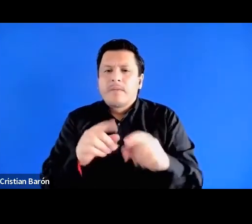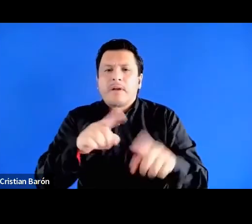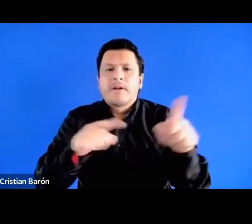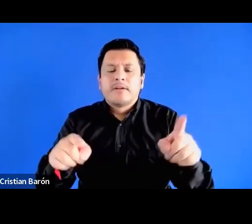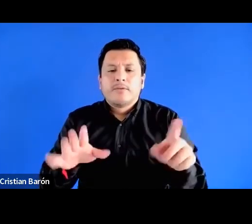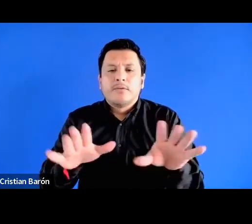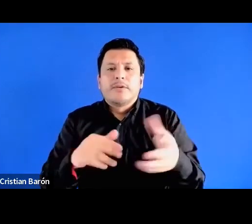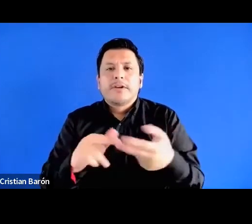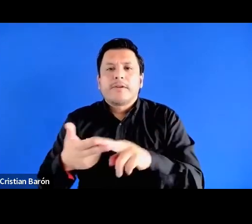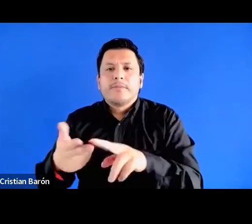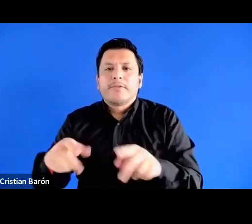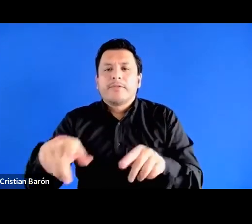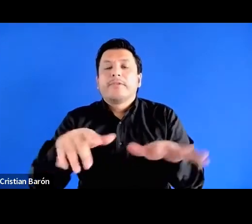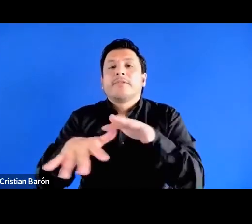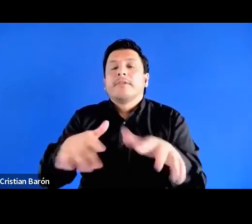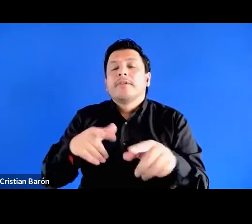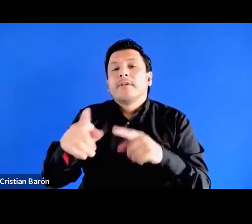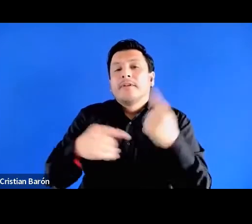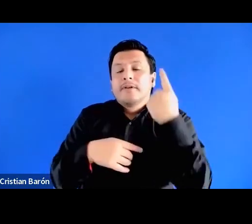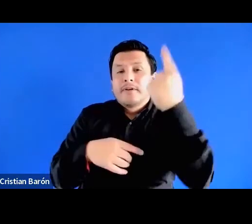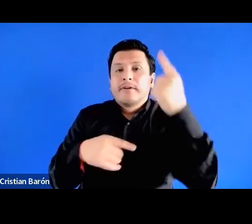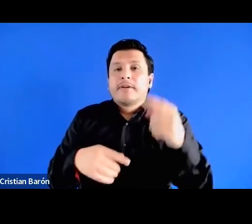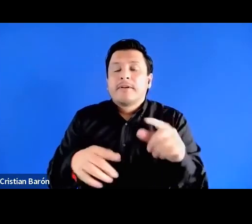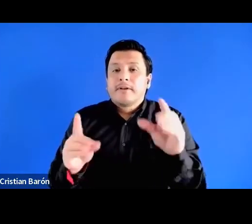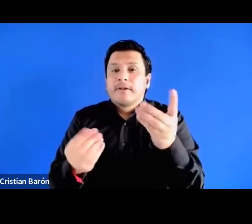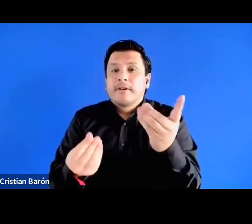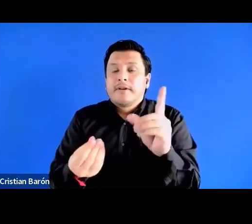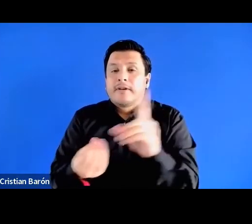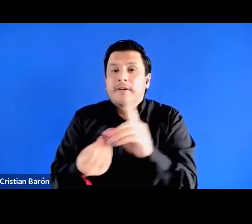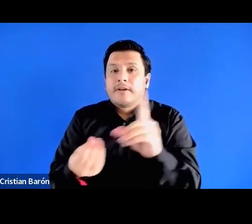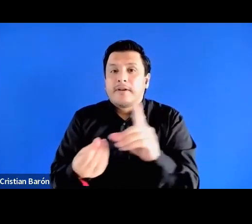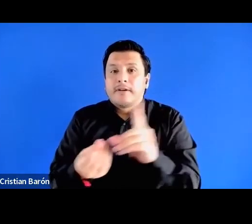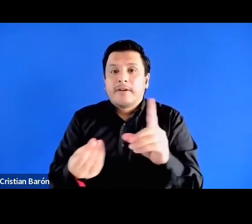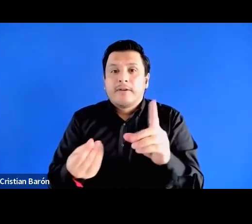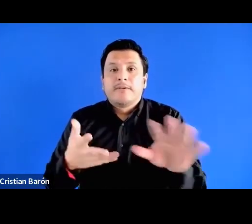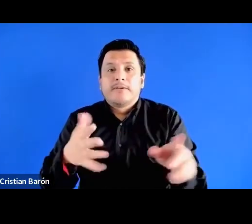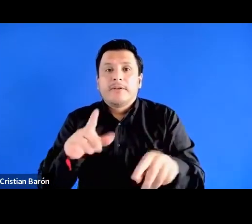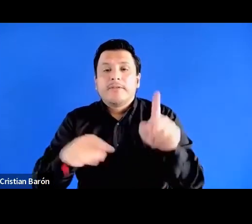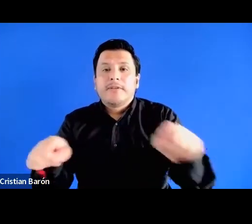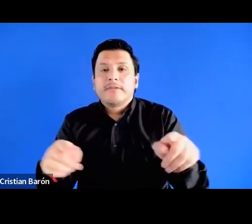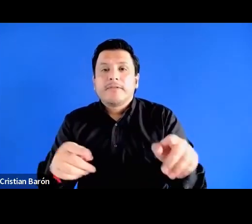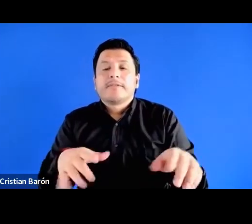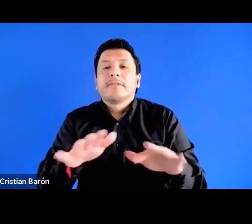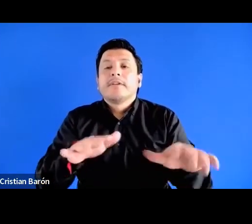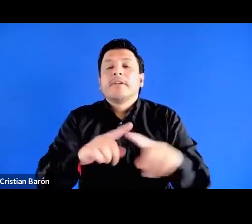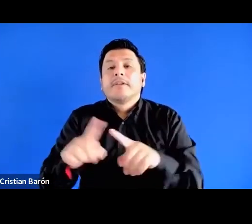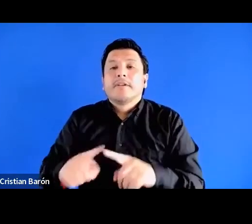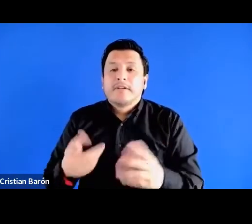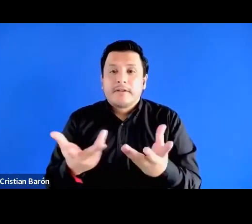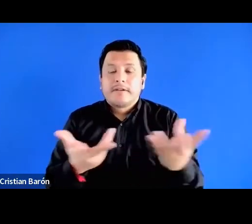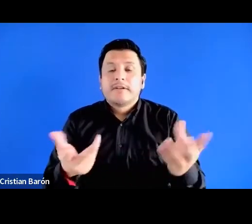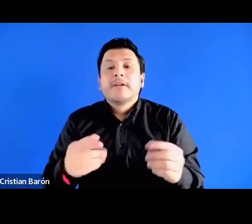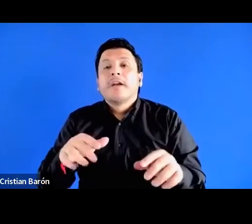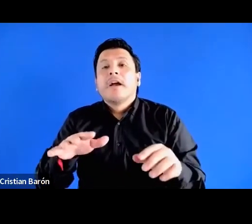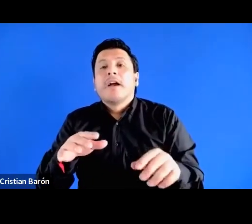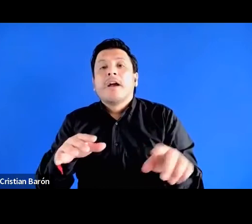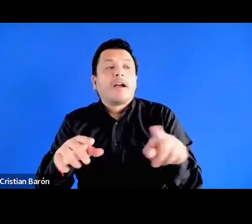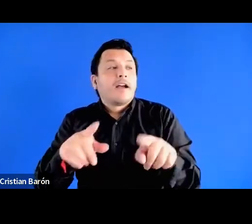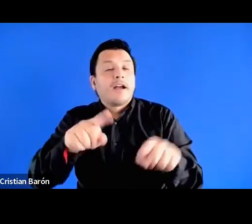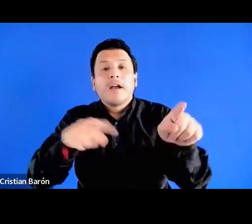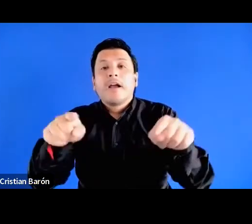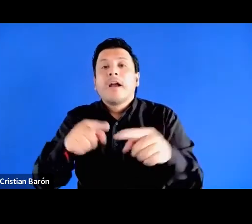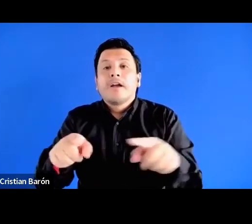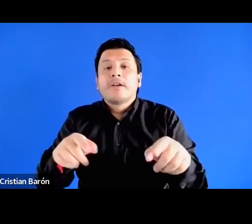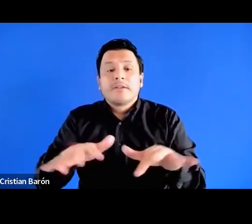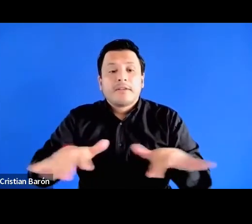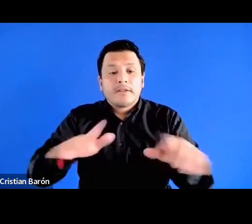entra en las políticas neoliberales donde hay un cambio entonces en la estructura de clases ¿no? y ahí entonces hay una